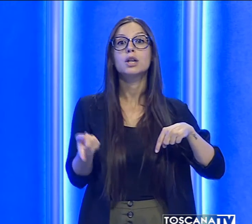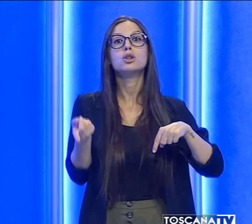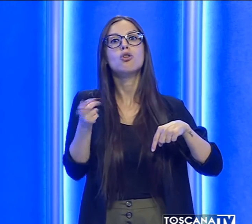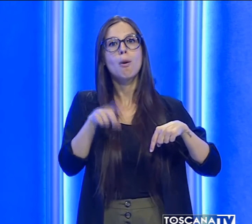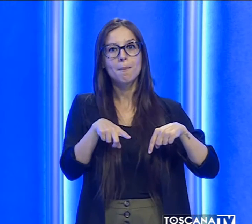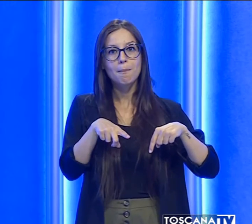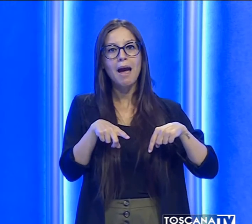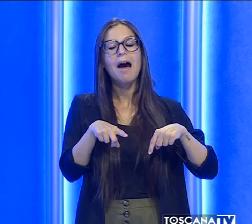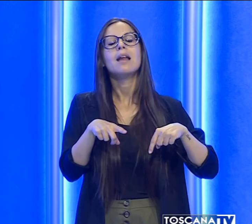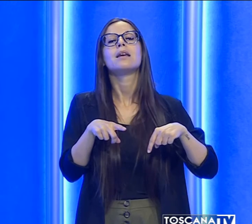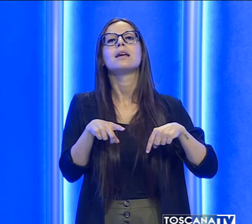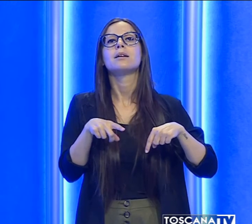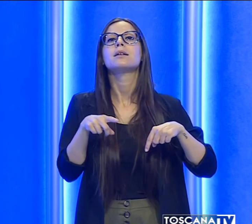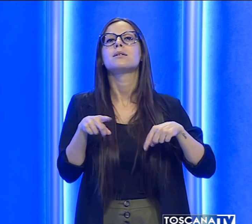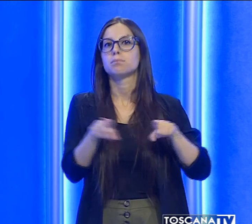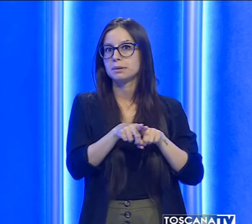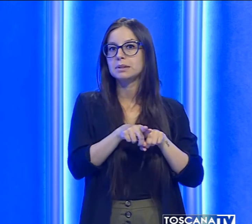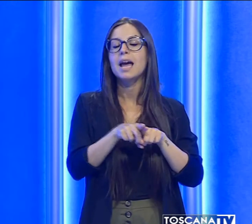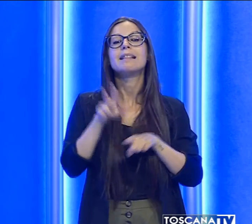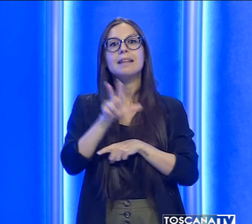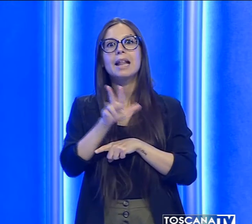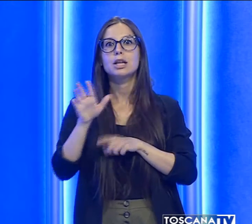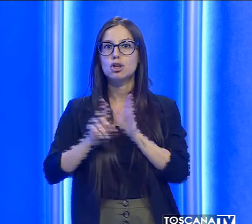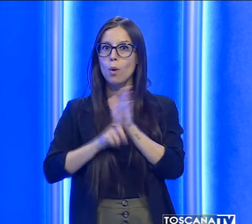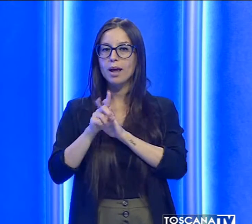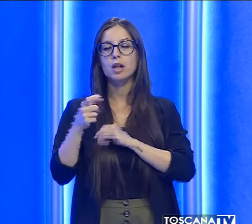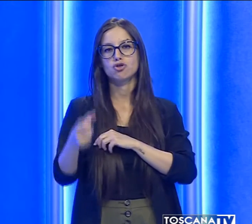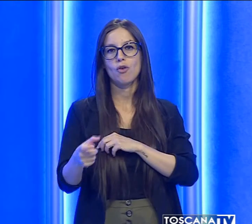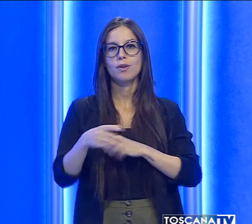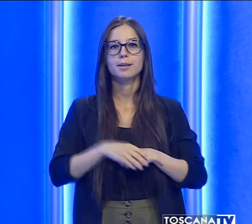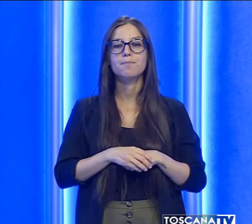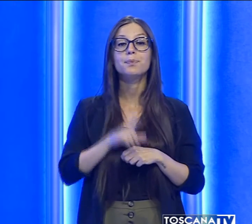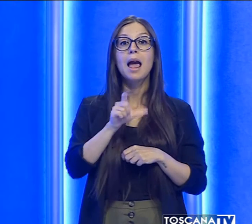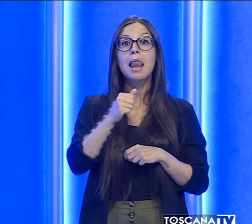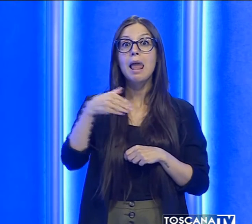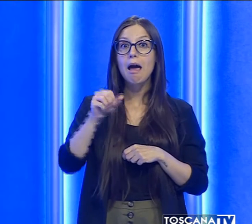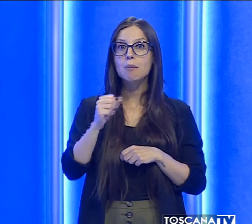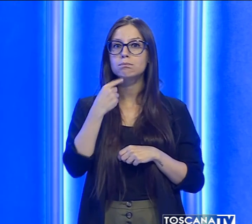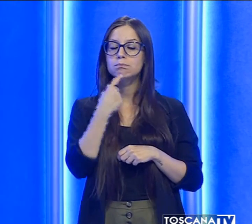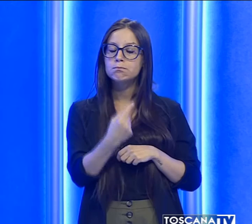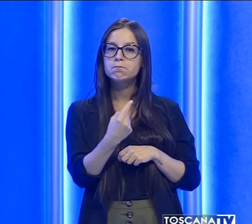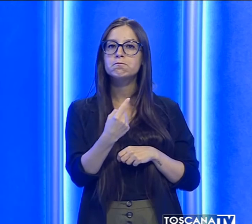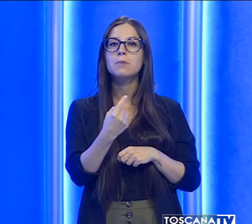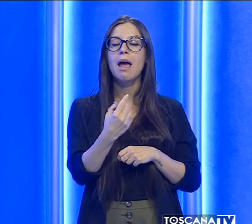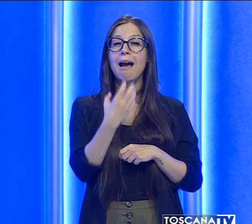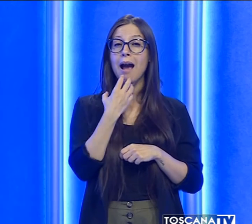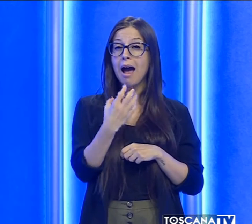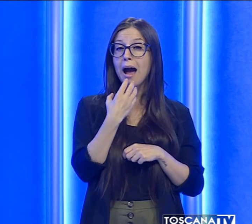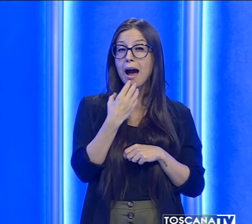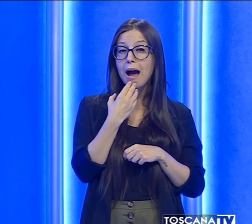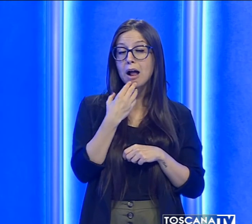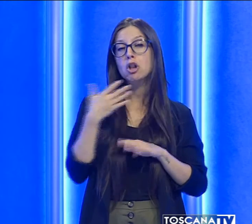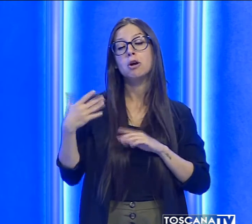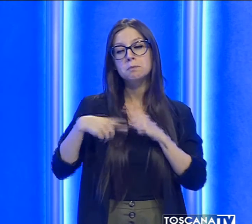gradi giovedì. Per il Lamma l'ondata di calore proseguirà per altri 6